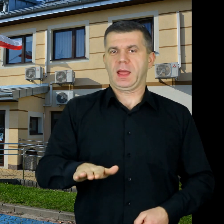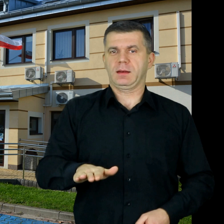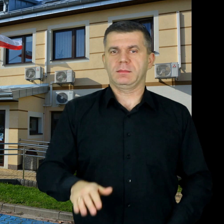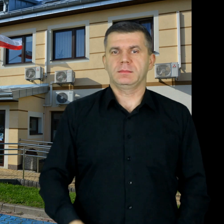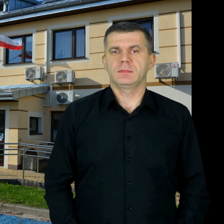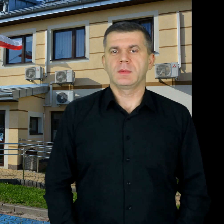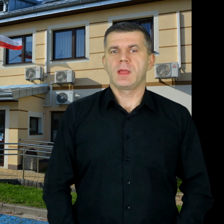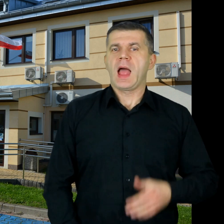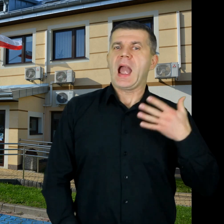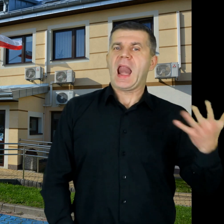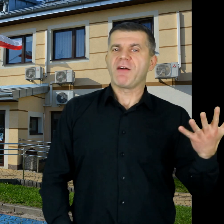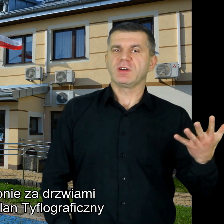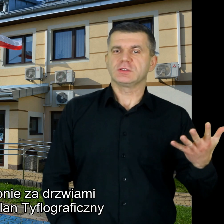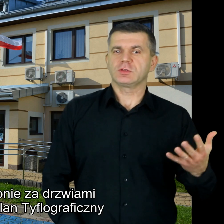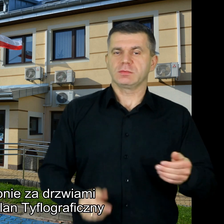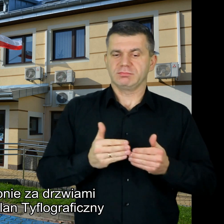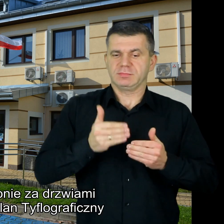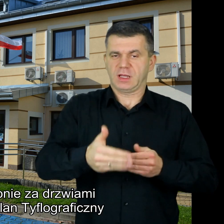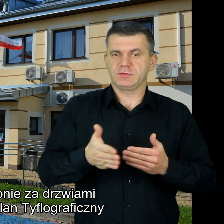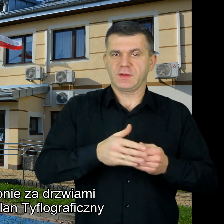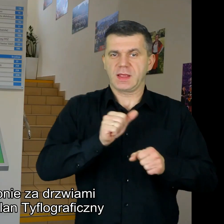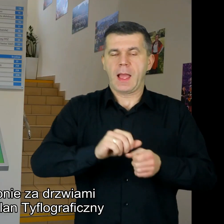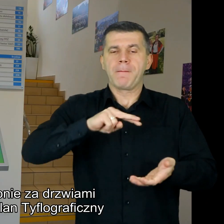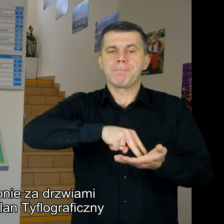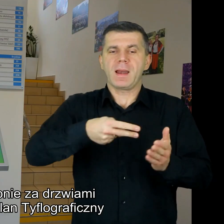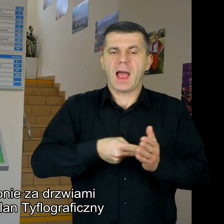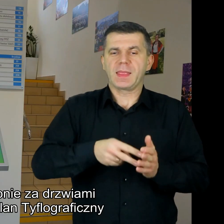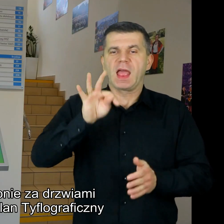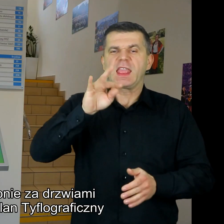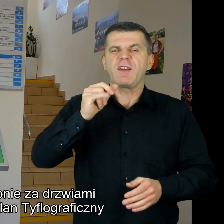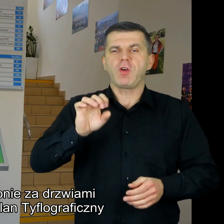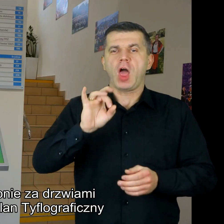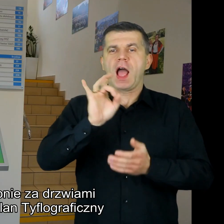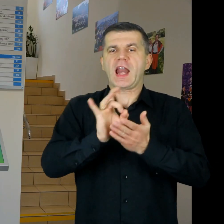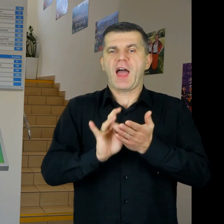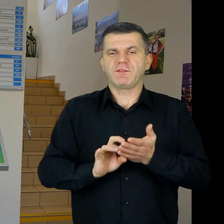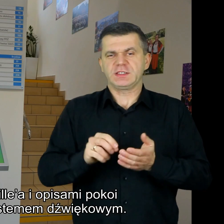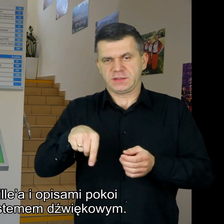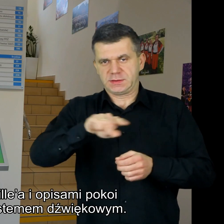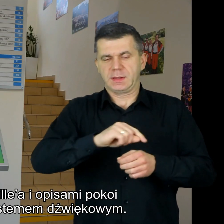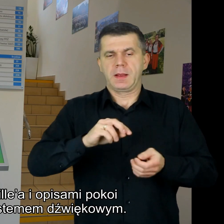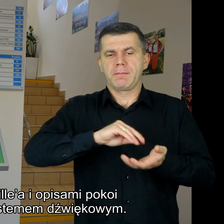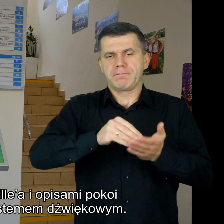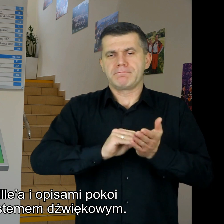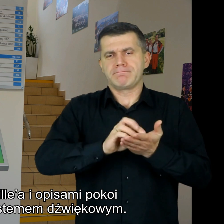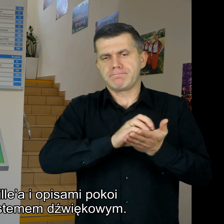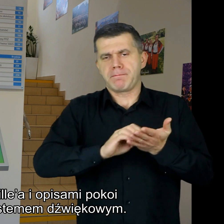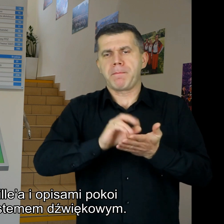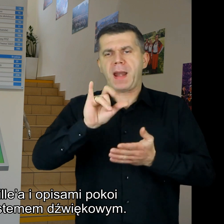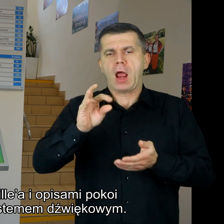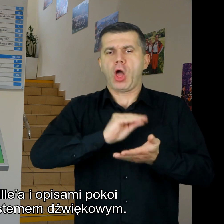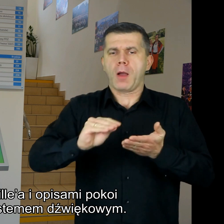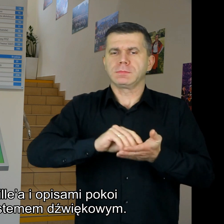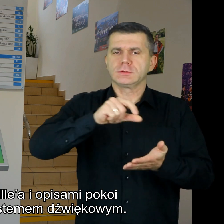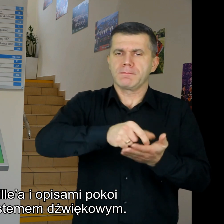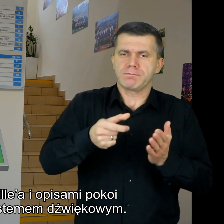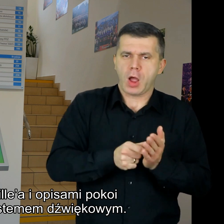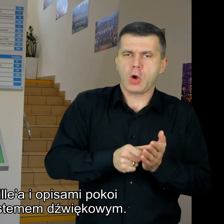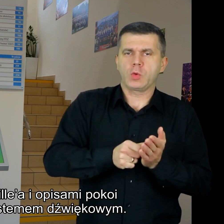Po lewej stronie za drzwiami znajduje się plan tyflograficzny z alfabetem Braille'a i opisami pokoi urzędu wraz z